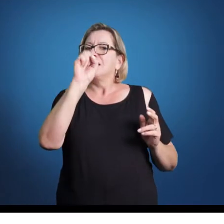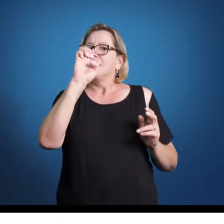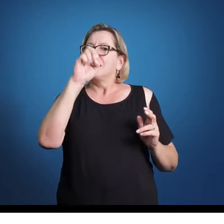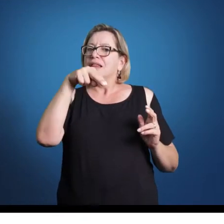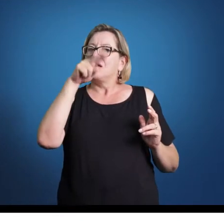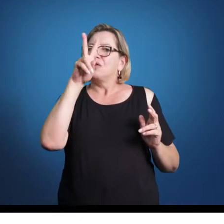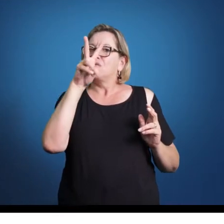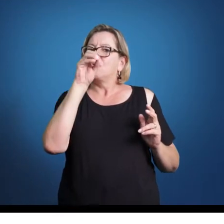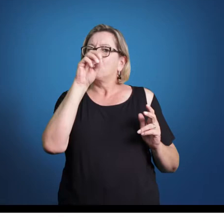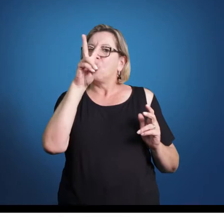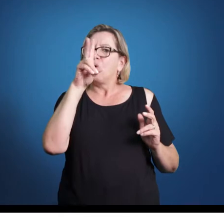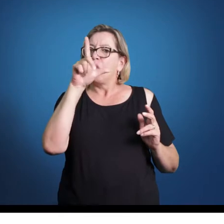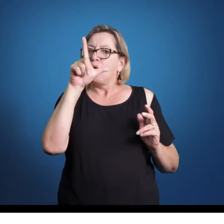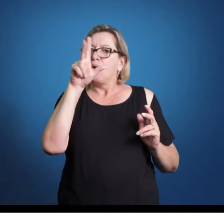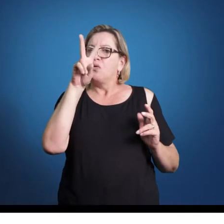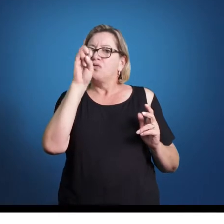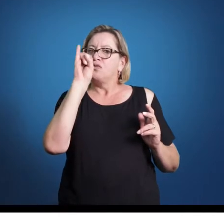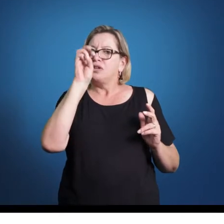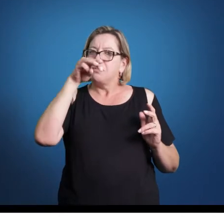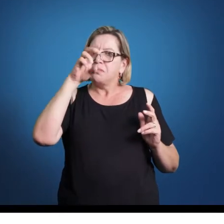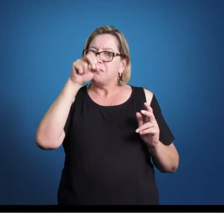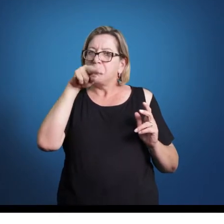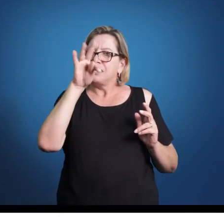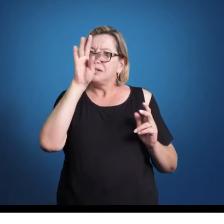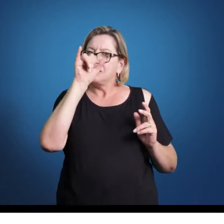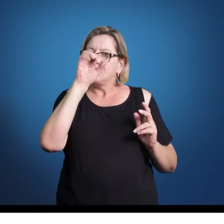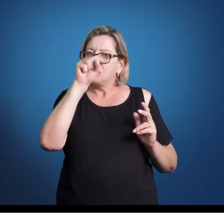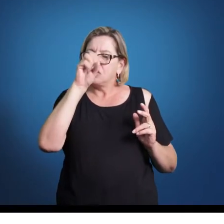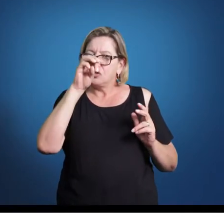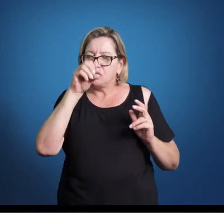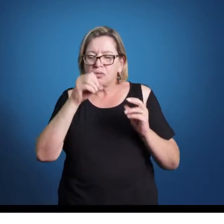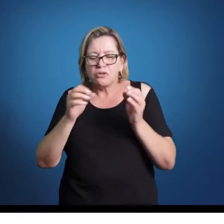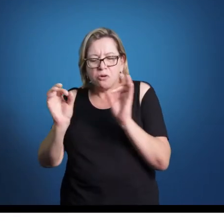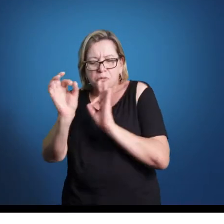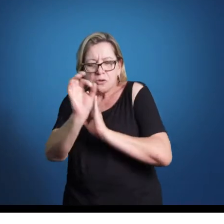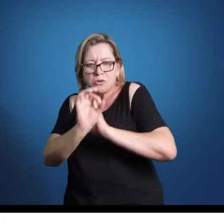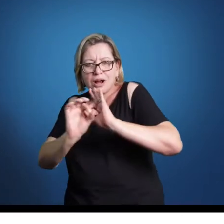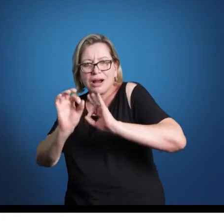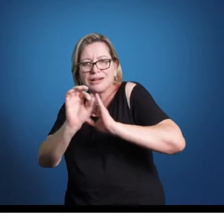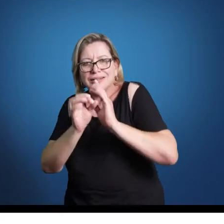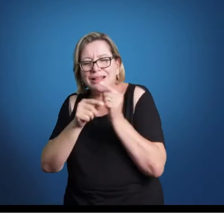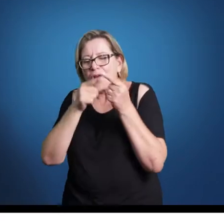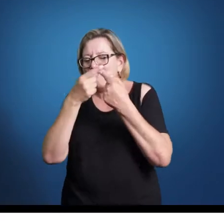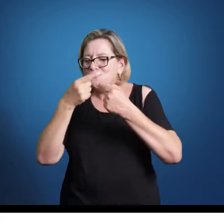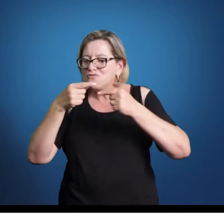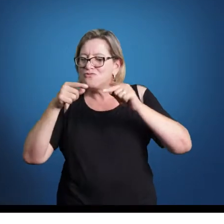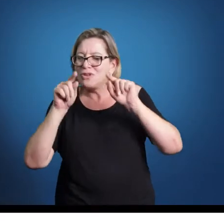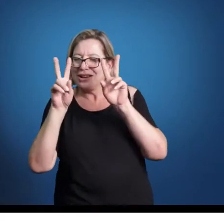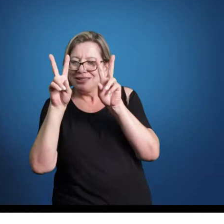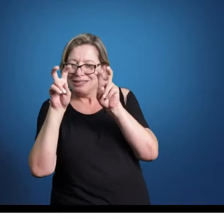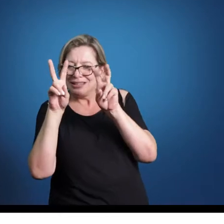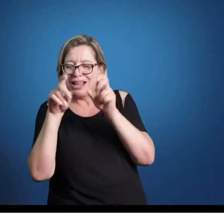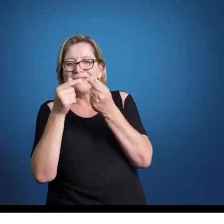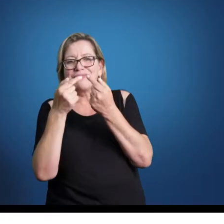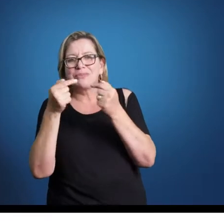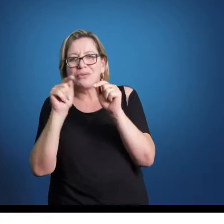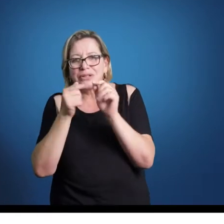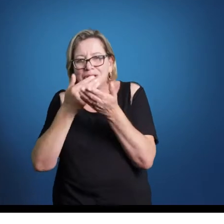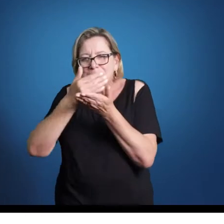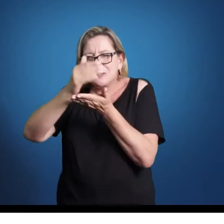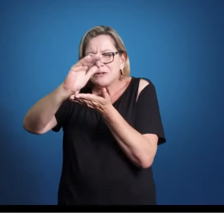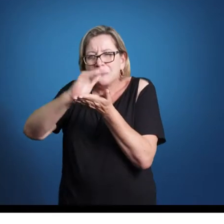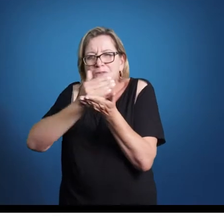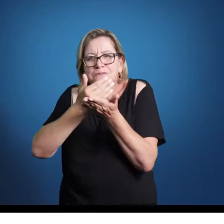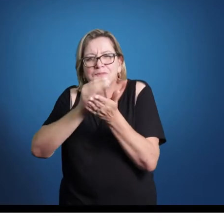de se produzir um desenvolvimento da forma. Você ter as ideias melódicas, os temas musicais sendo desdobrados,